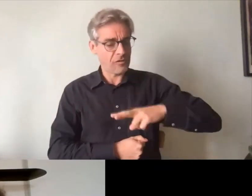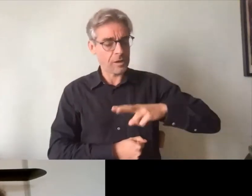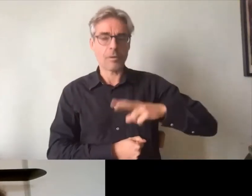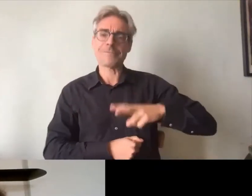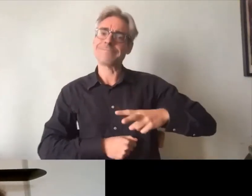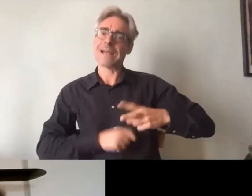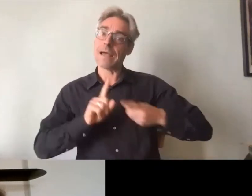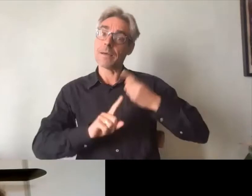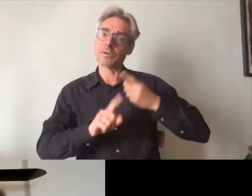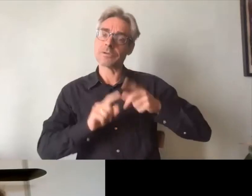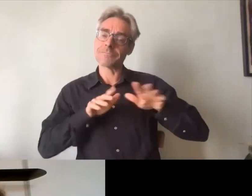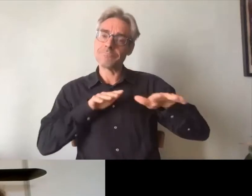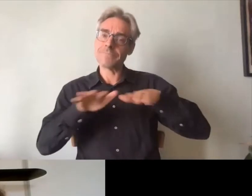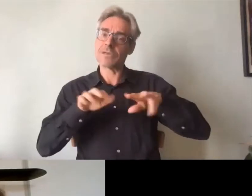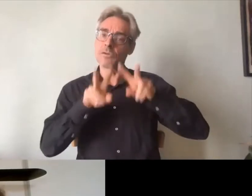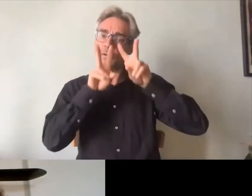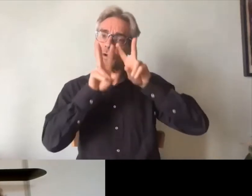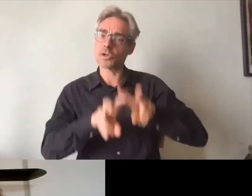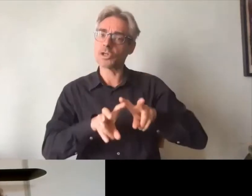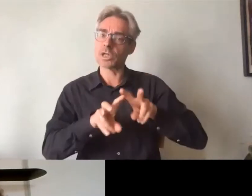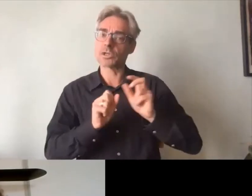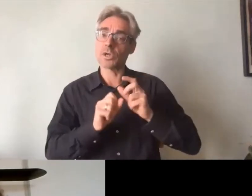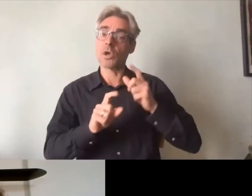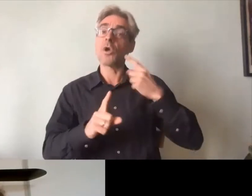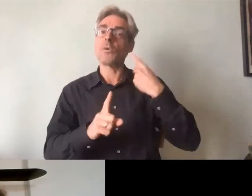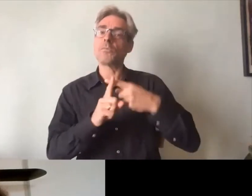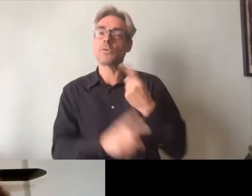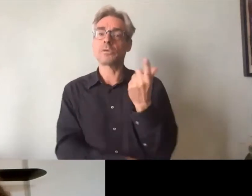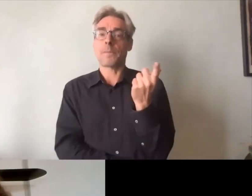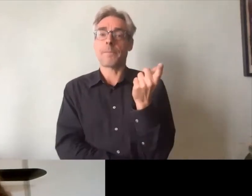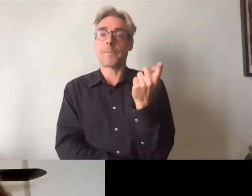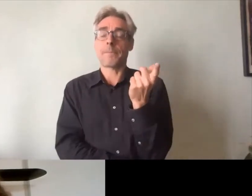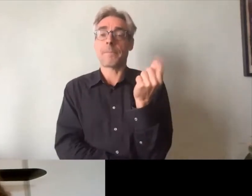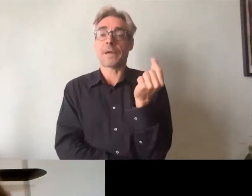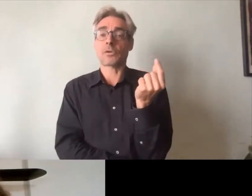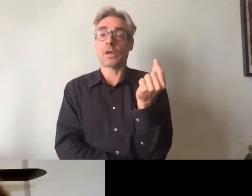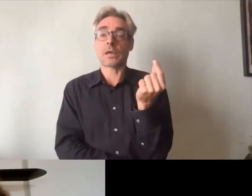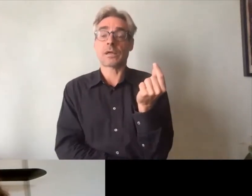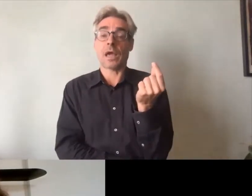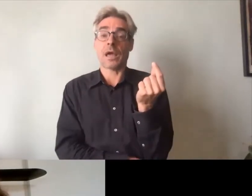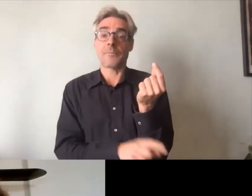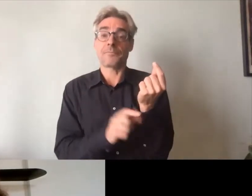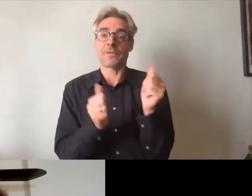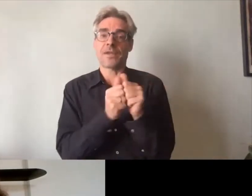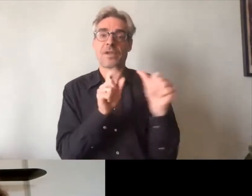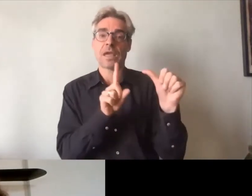et un partenariat avec une organisation comme la GFI